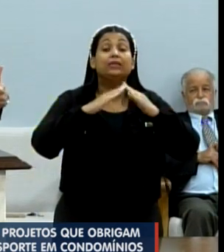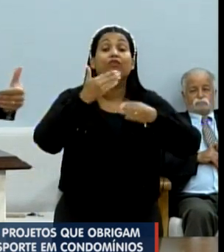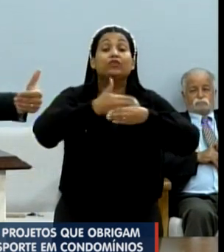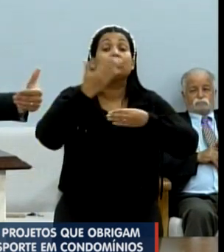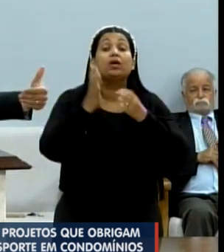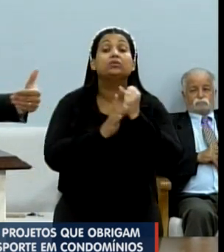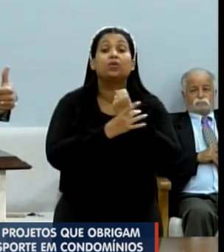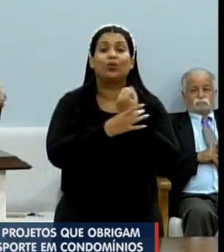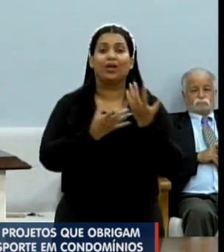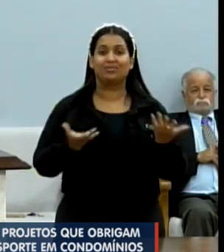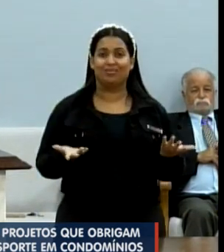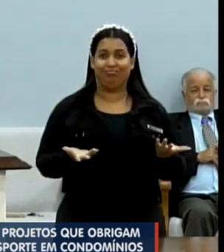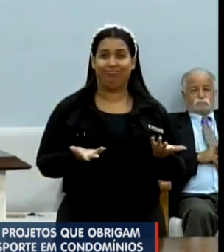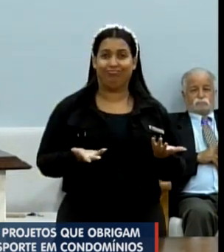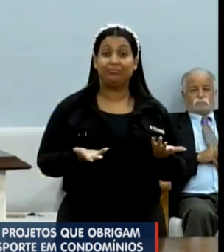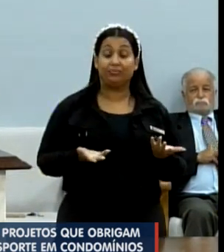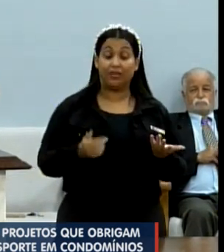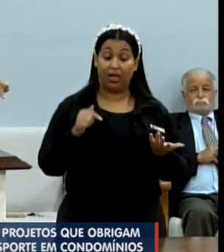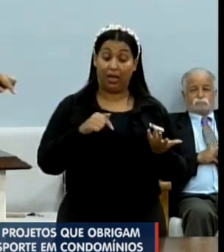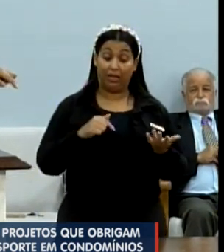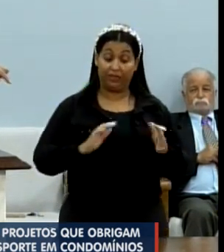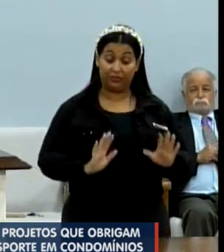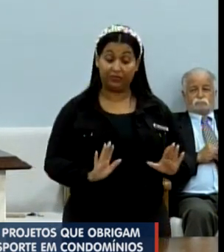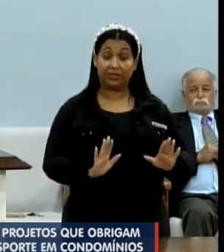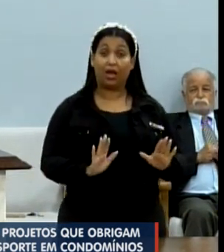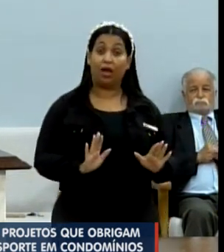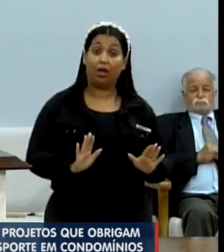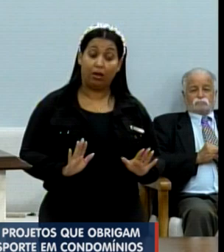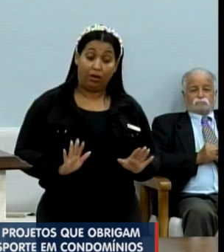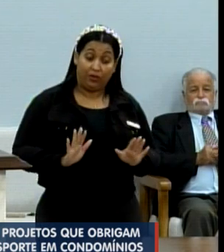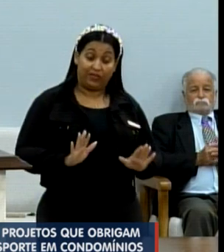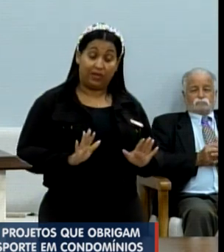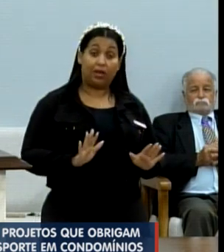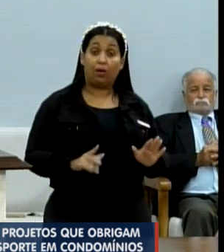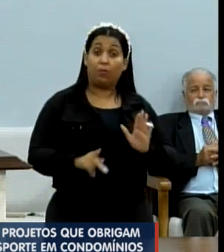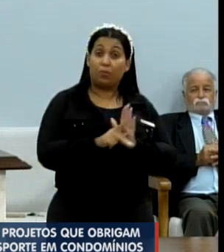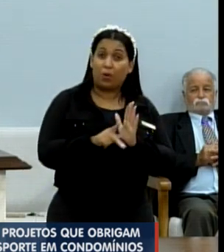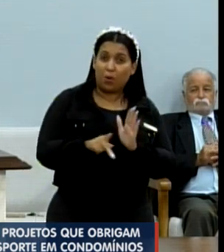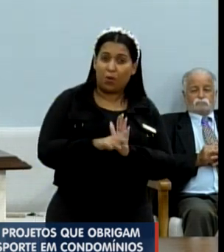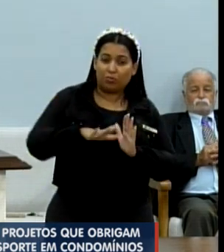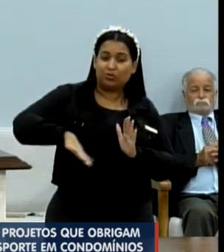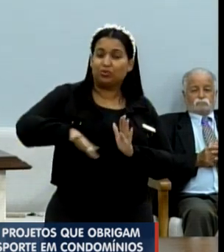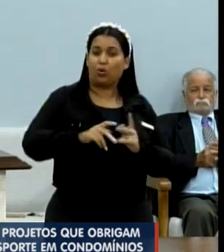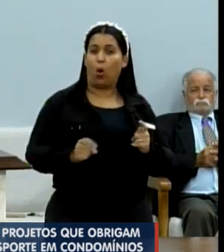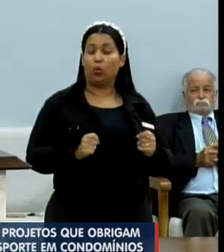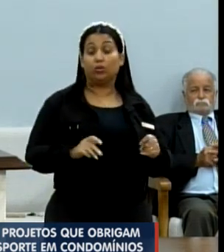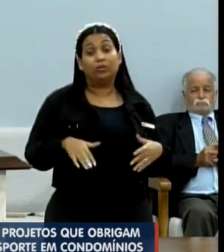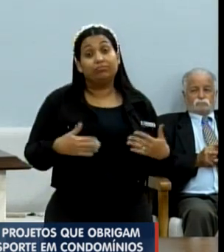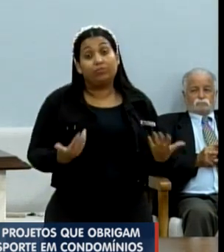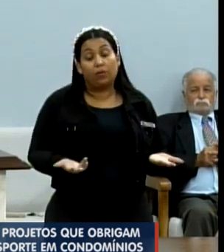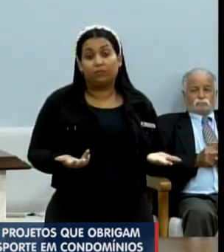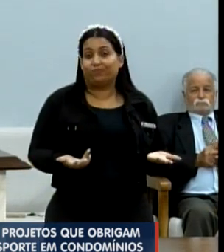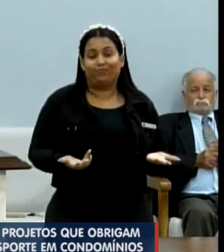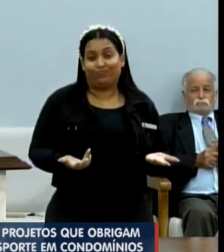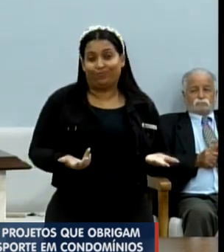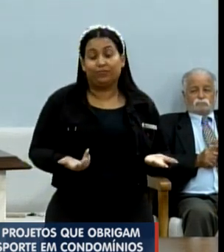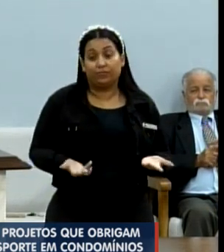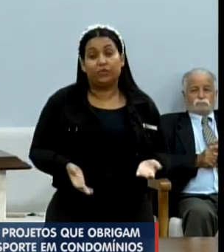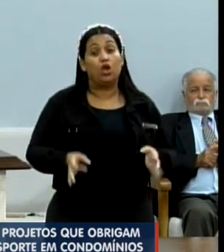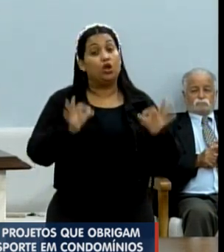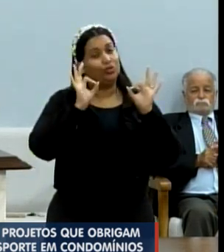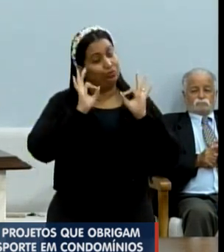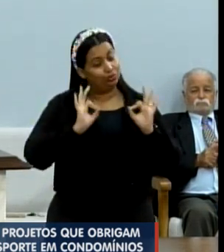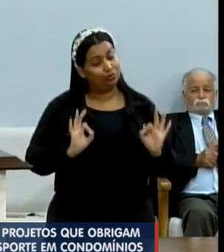ali ficar limitado o seu controle, portanto, nada mais